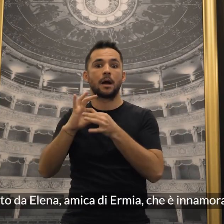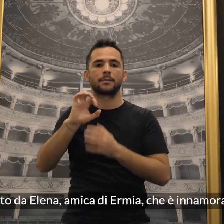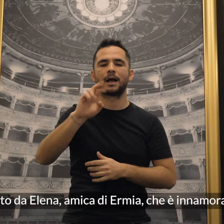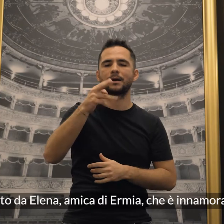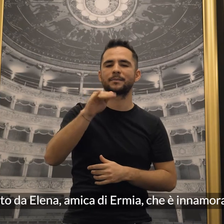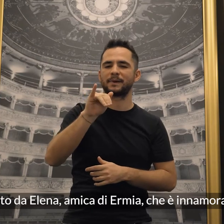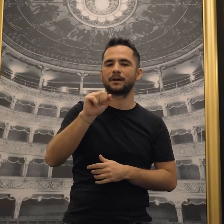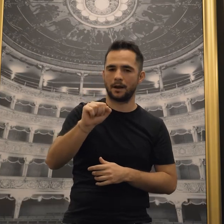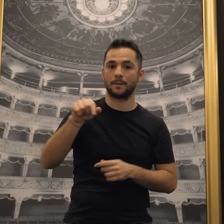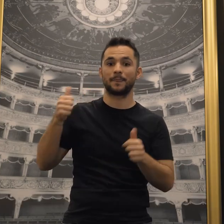di lui.